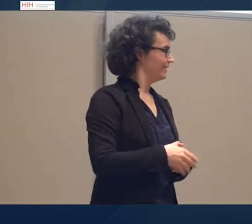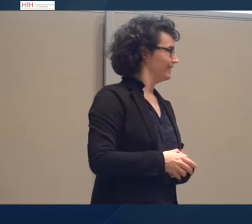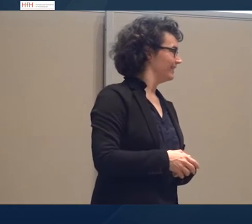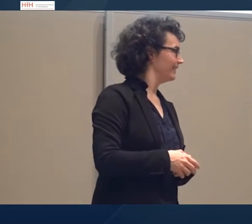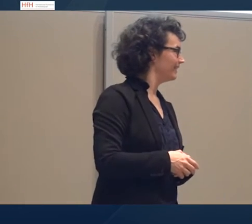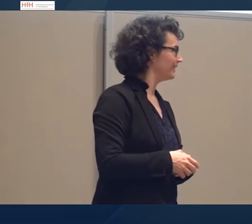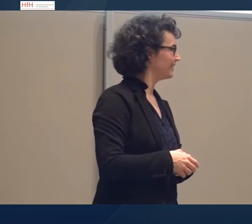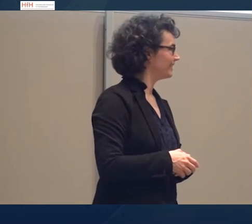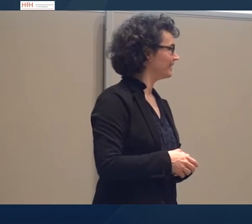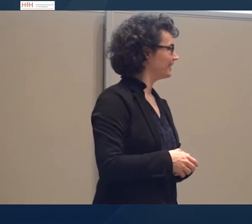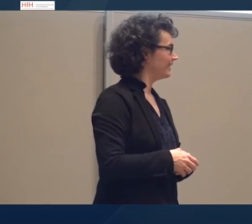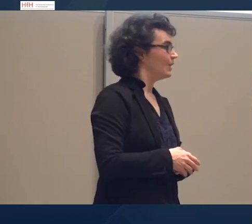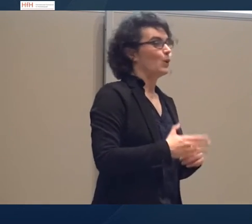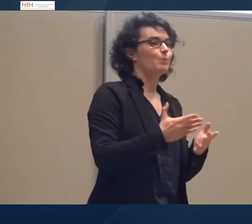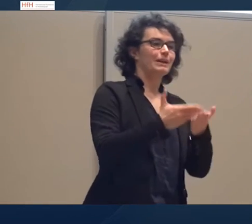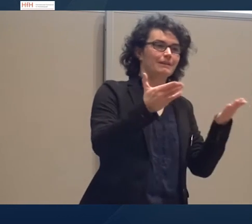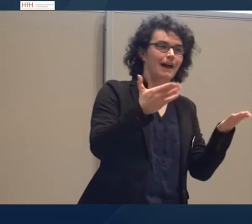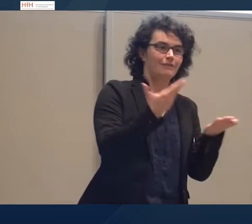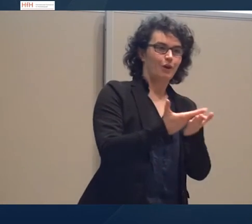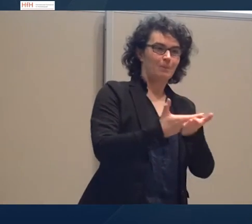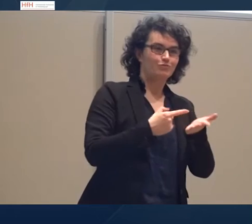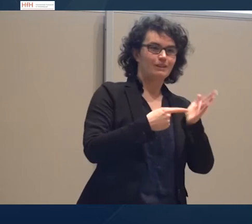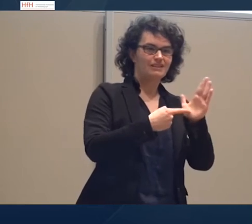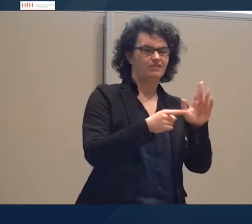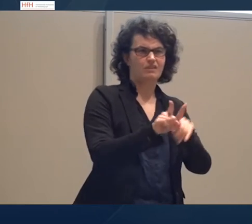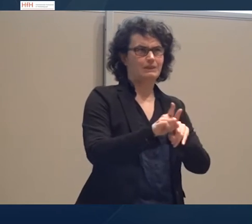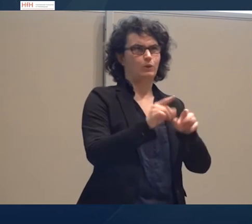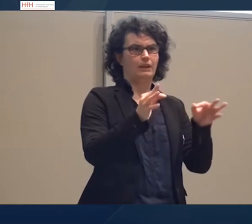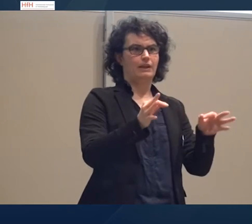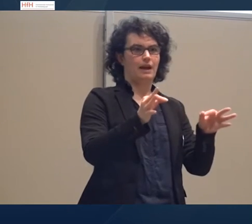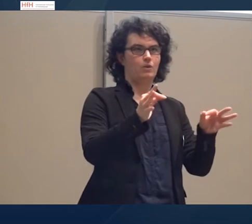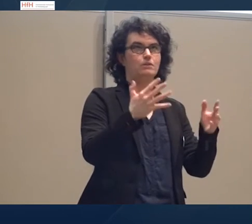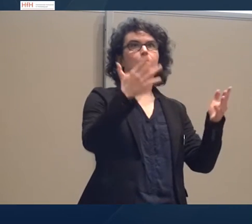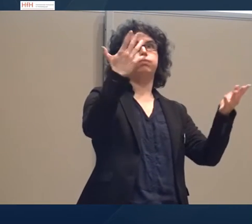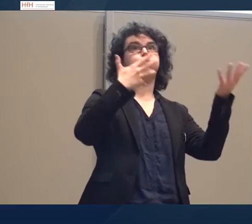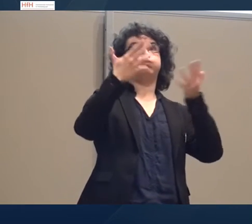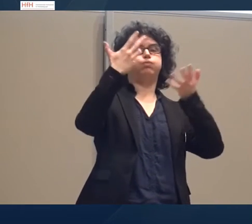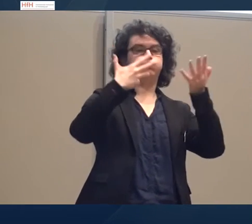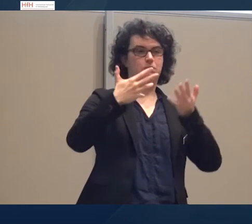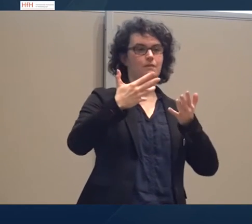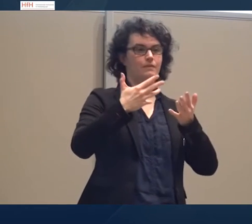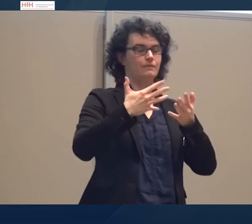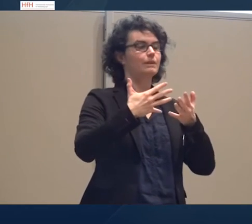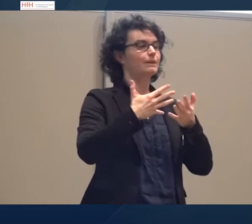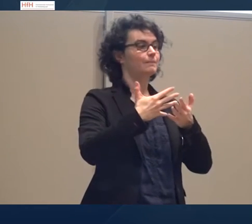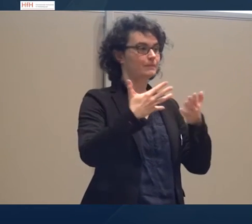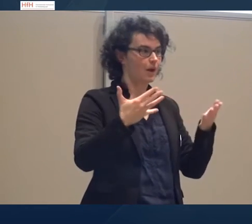Und um Ihnen an einem Beispiel zu demonstrieren, was das genau heisst, das ist ein grosser Überblick, haben wir nachher ein Video